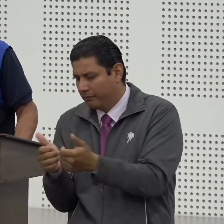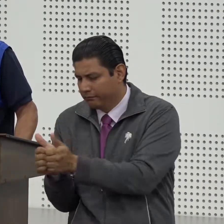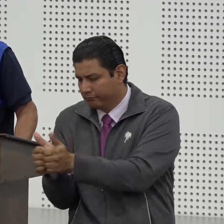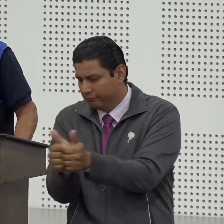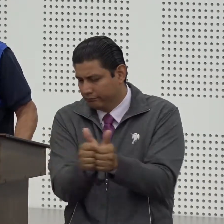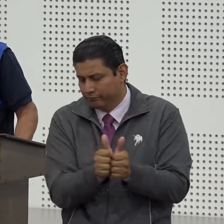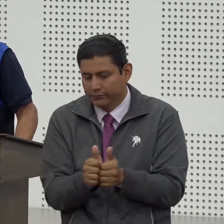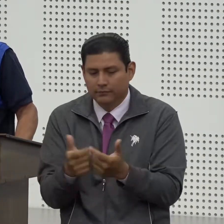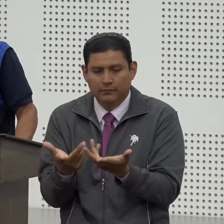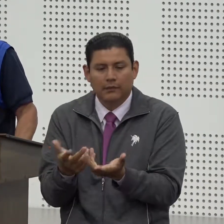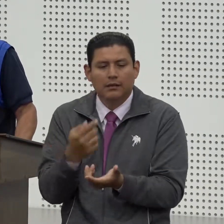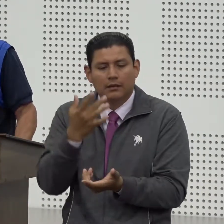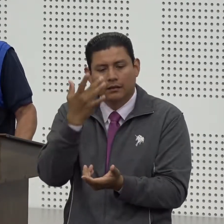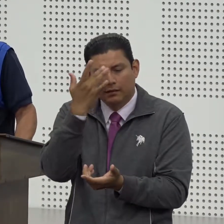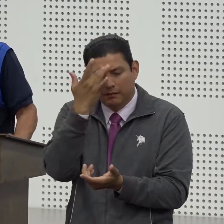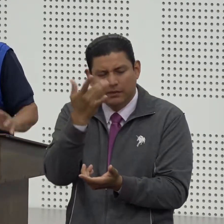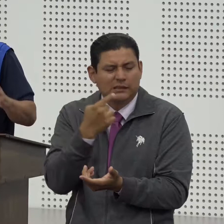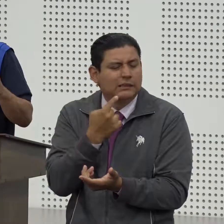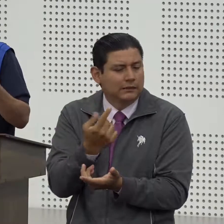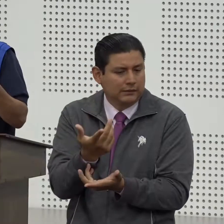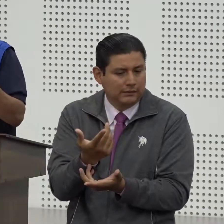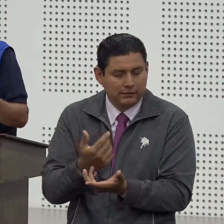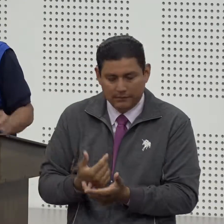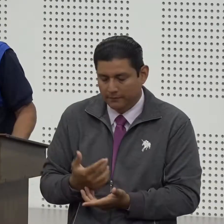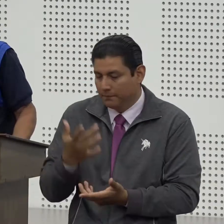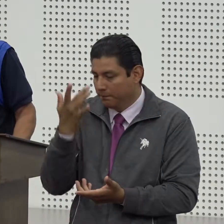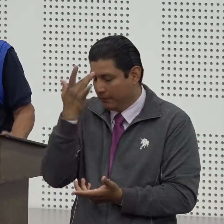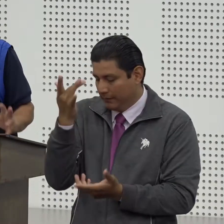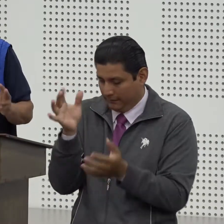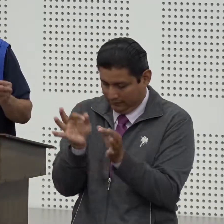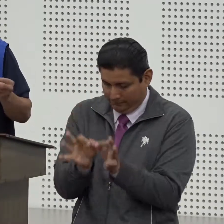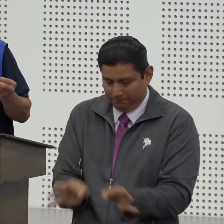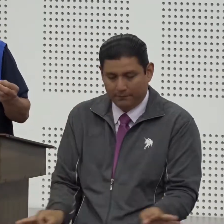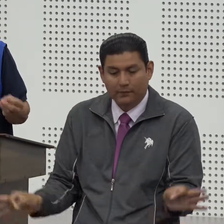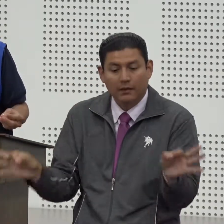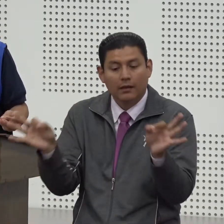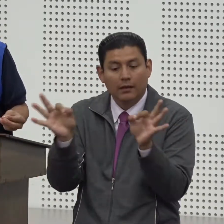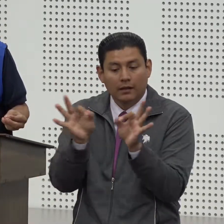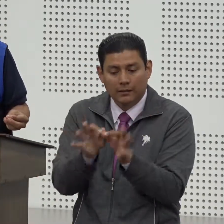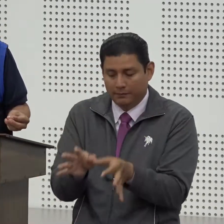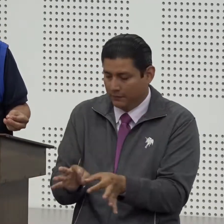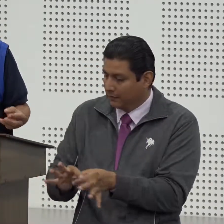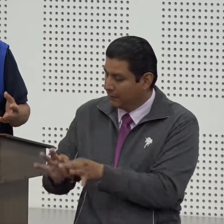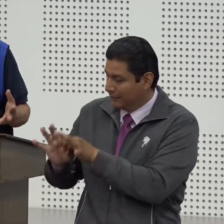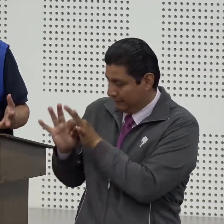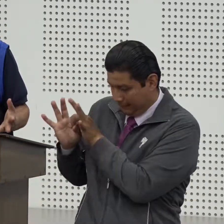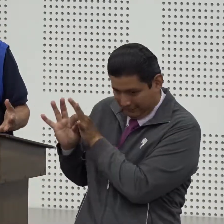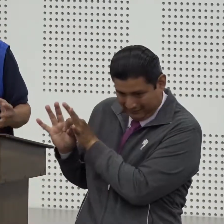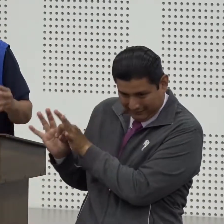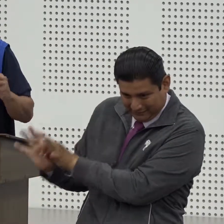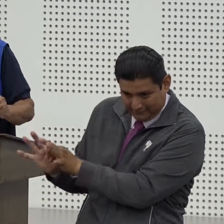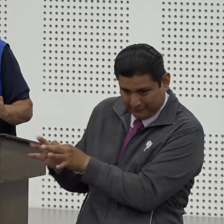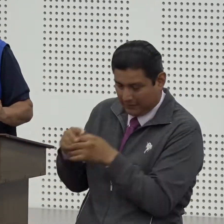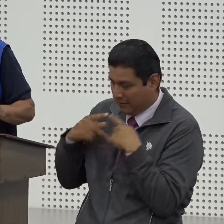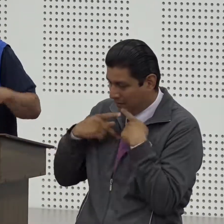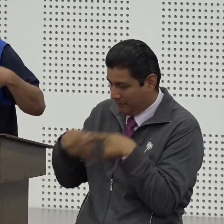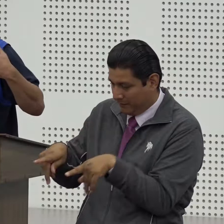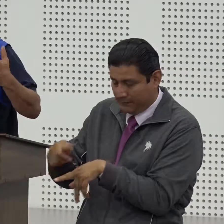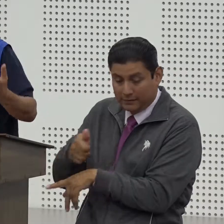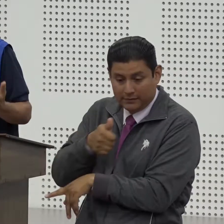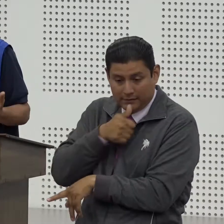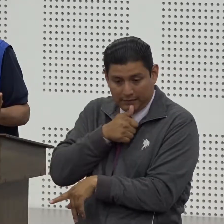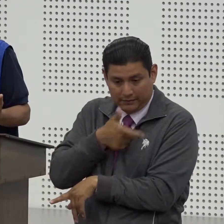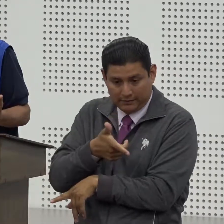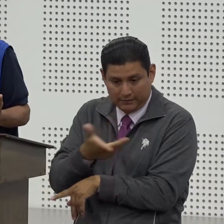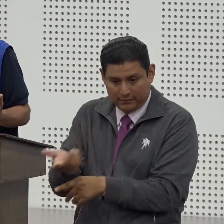esto lo menciono porque es importante esta alianza público-privada feya alegría fue una institución